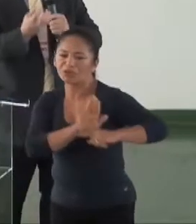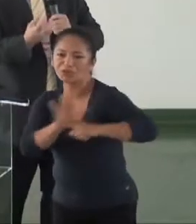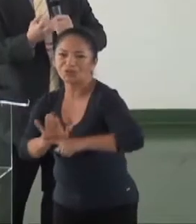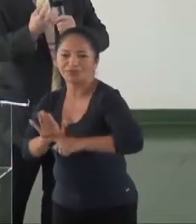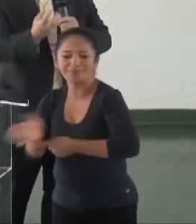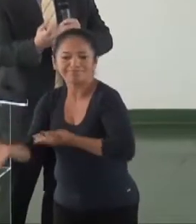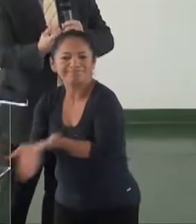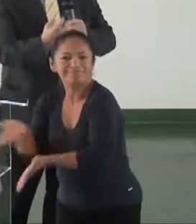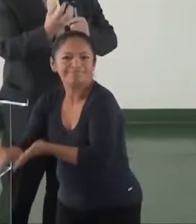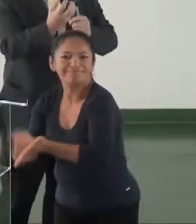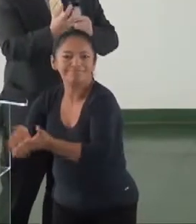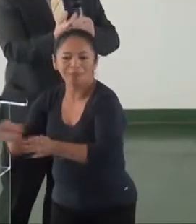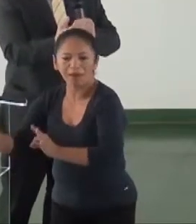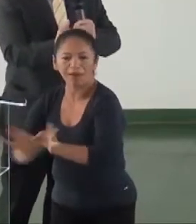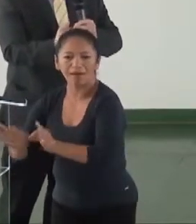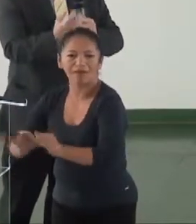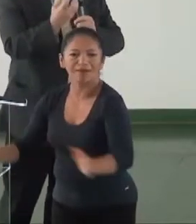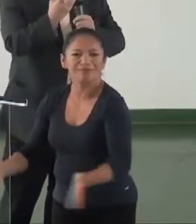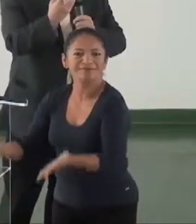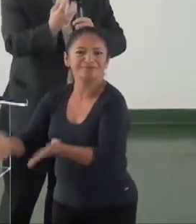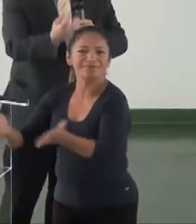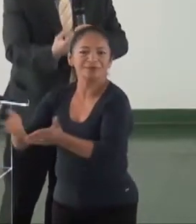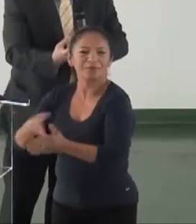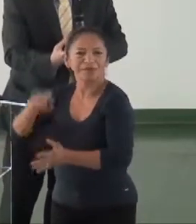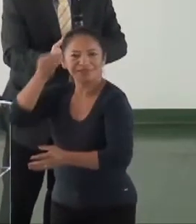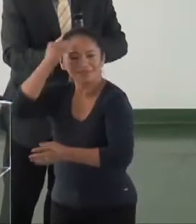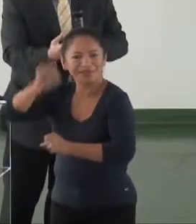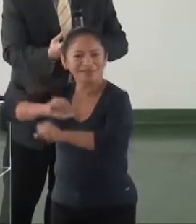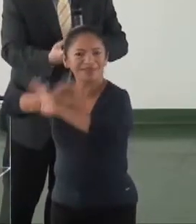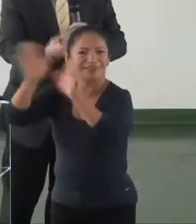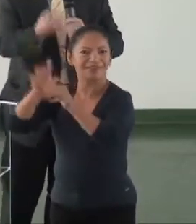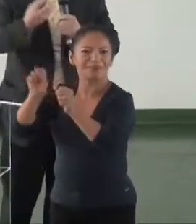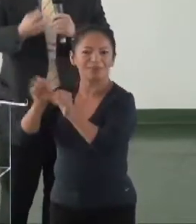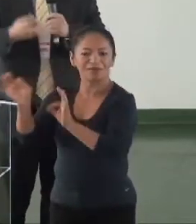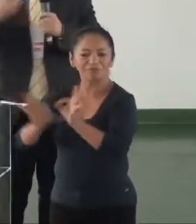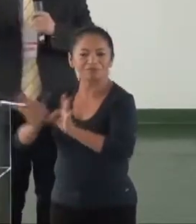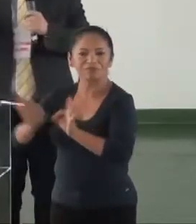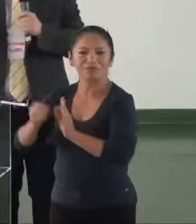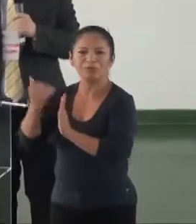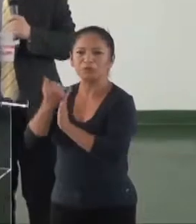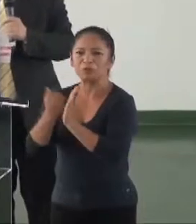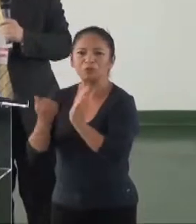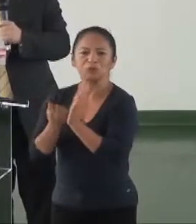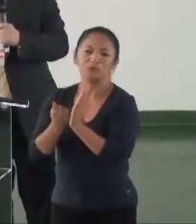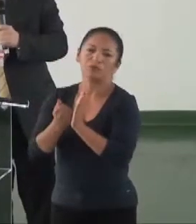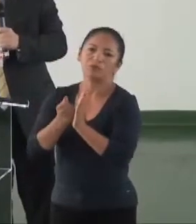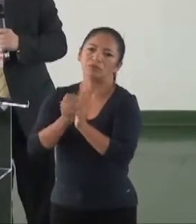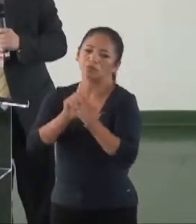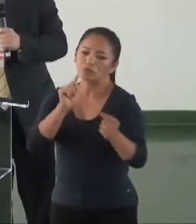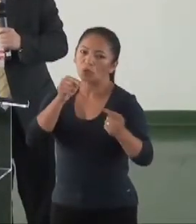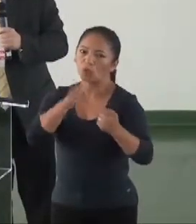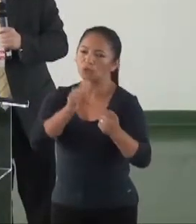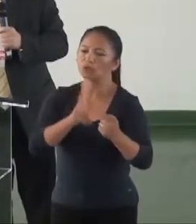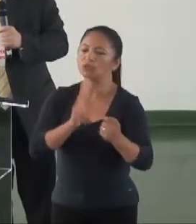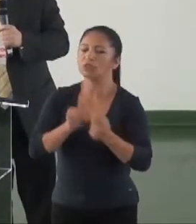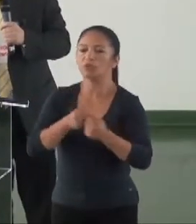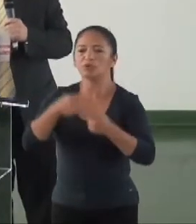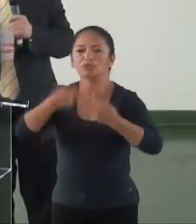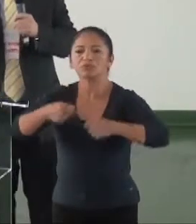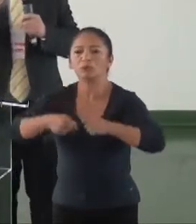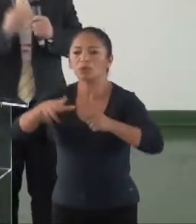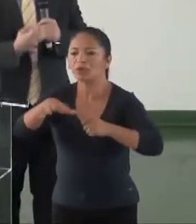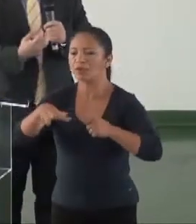a elaborar um plano de saúde consequente, de acordo com as necessidades reais da população.